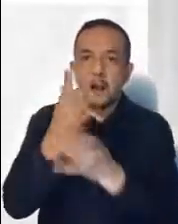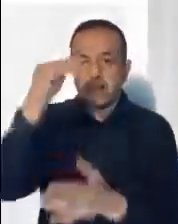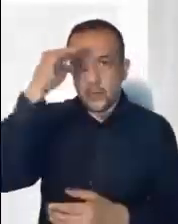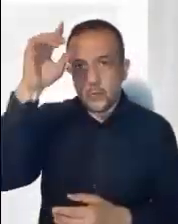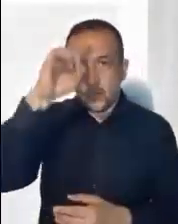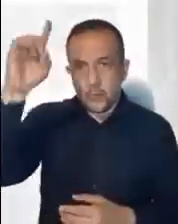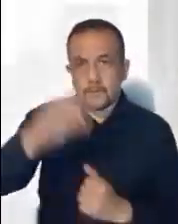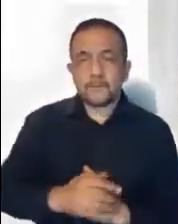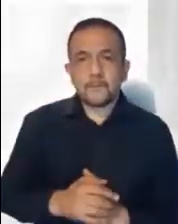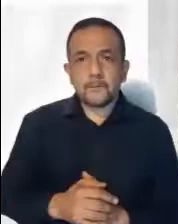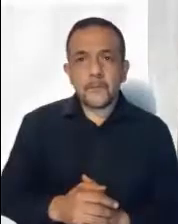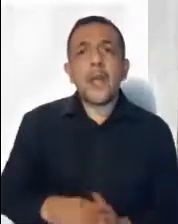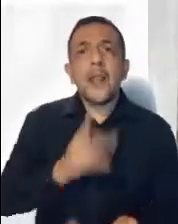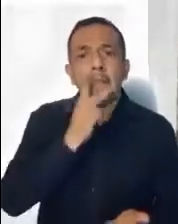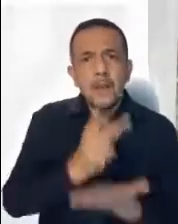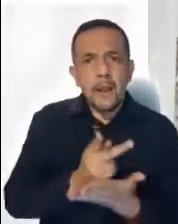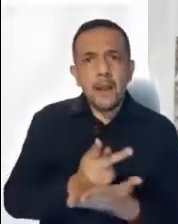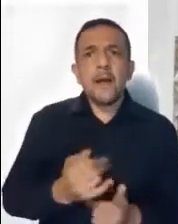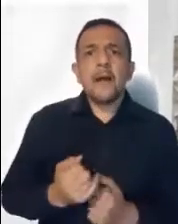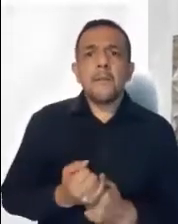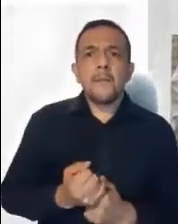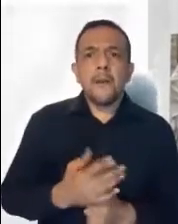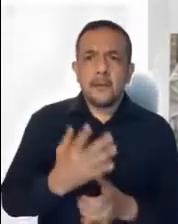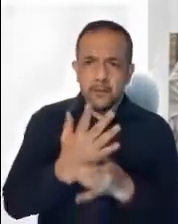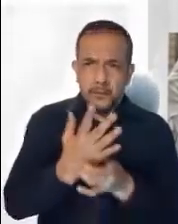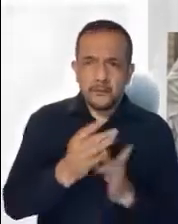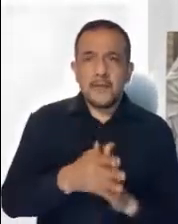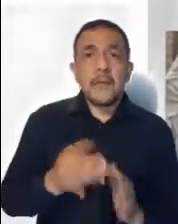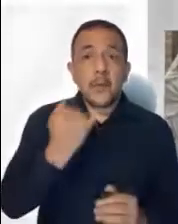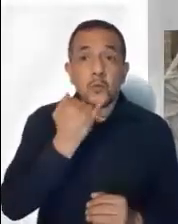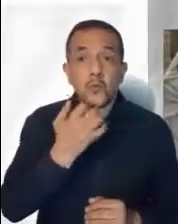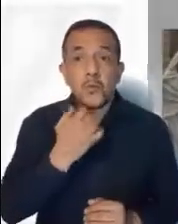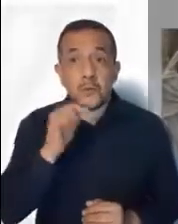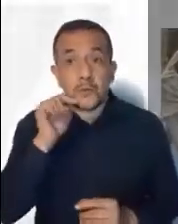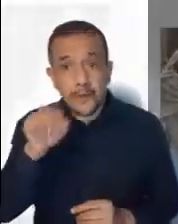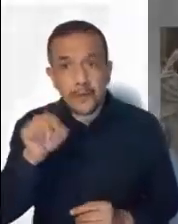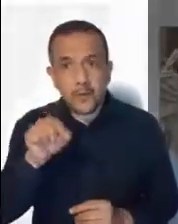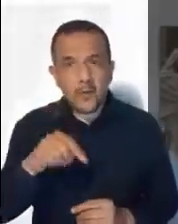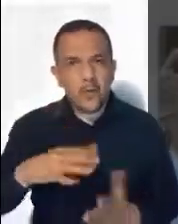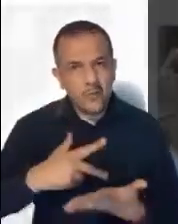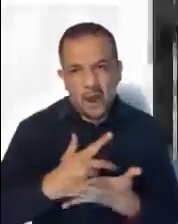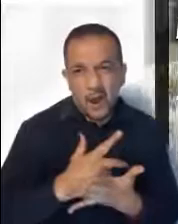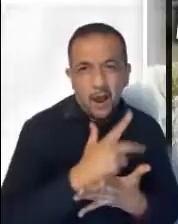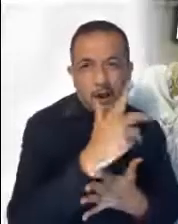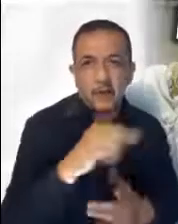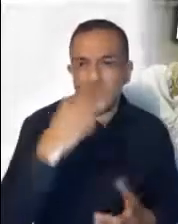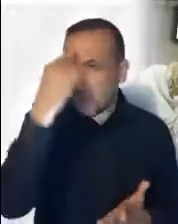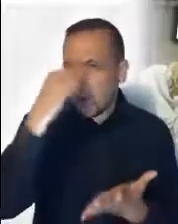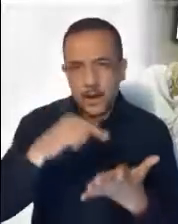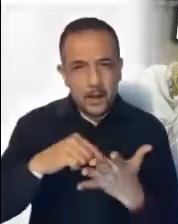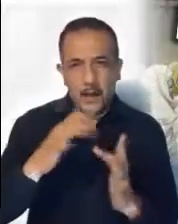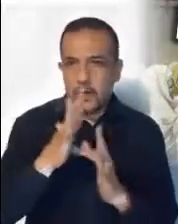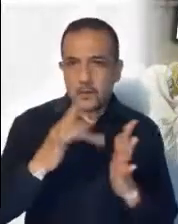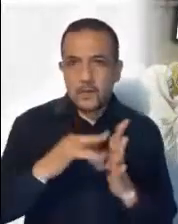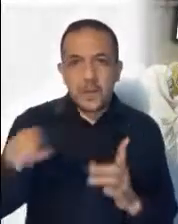pregunta que hacen los judíos a Jesús parece que los lleva hasta el extremo del cinismo. No quieren creer en Jesús y buscan